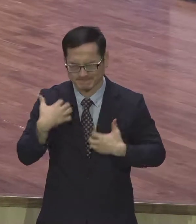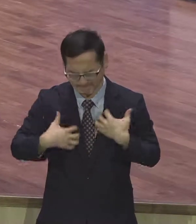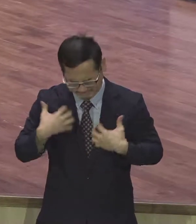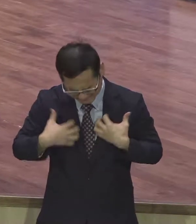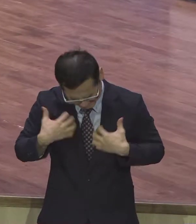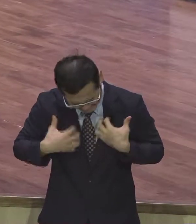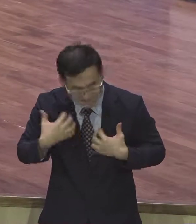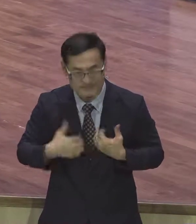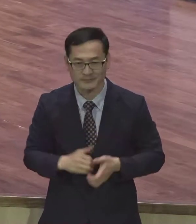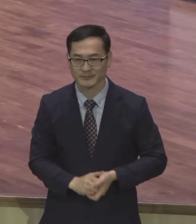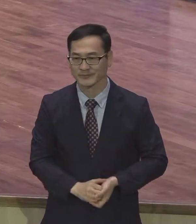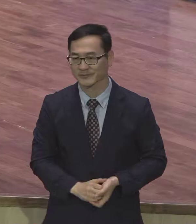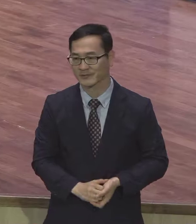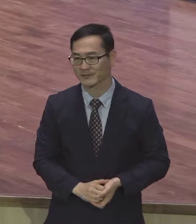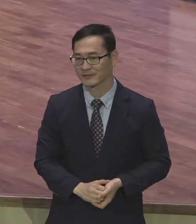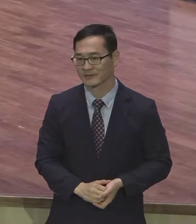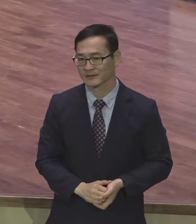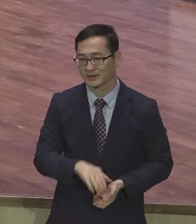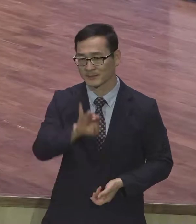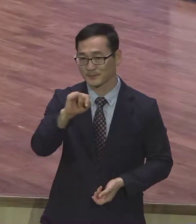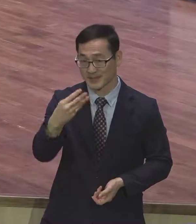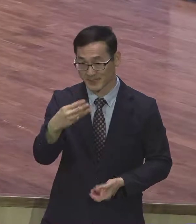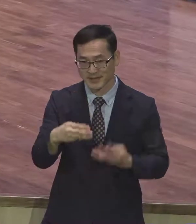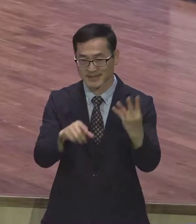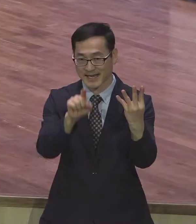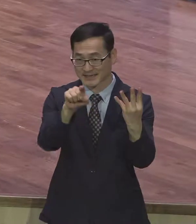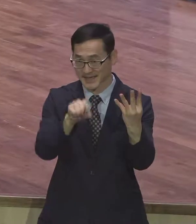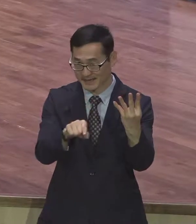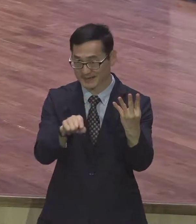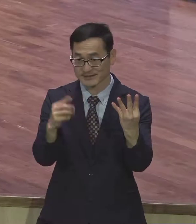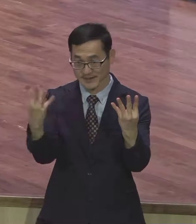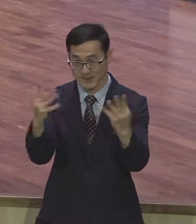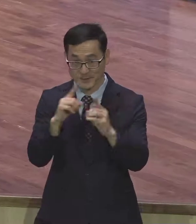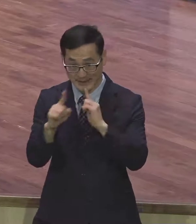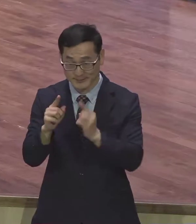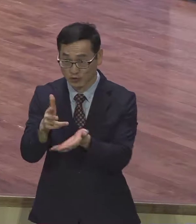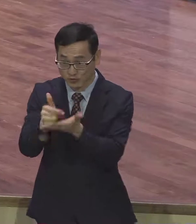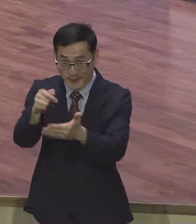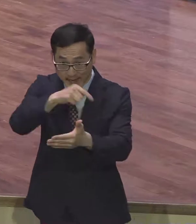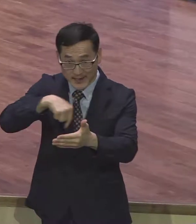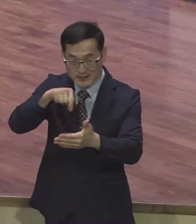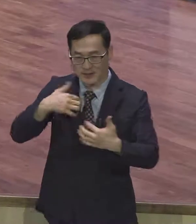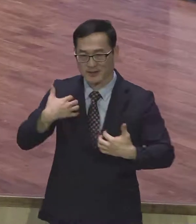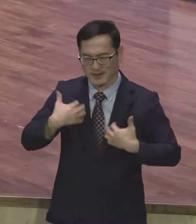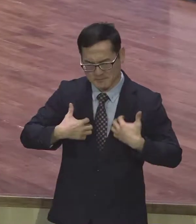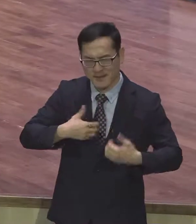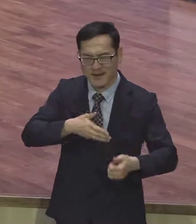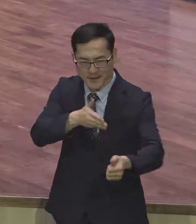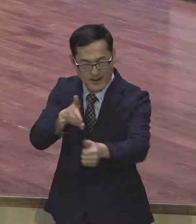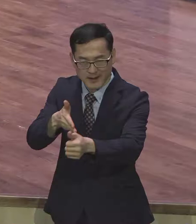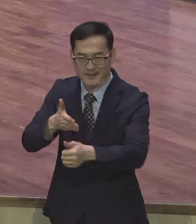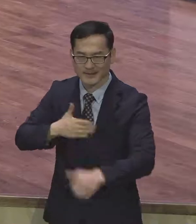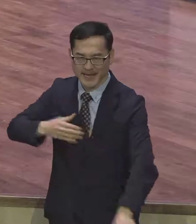빌리포 사장 사절에도 보면 주 안에서 기뻐하라. 내가 다시 말한다. 다시